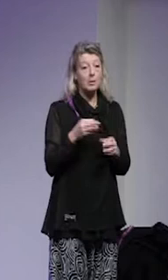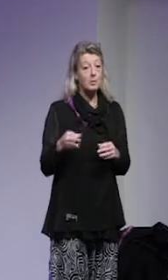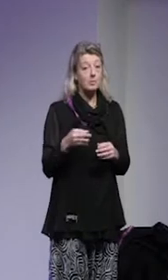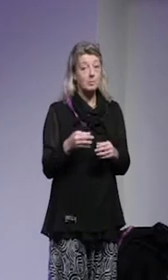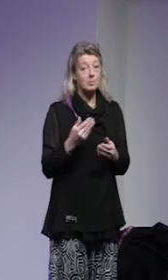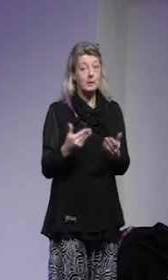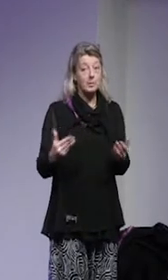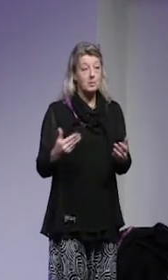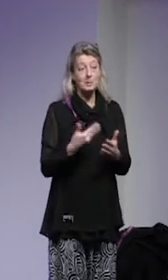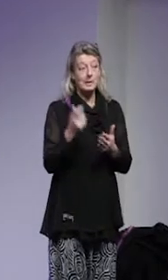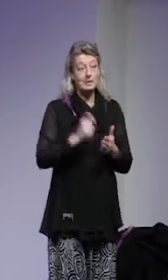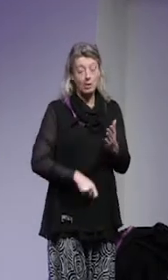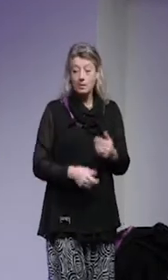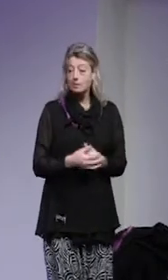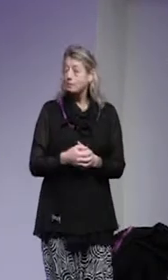-presentation som inte kommer upp.